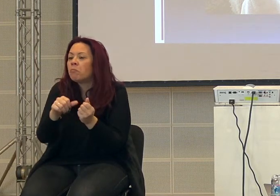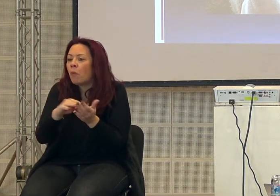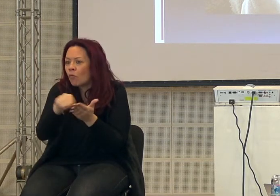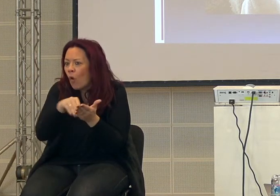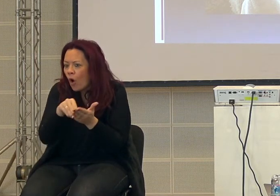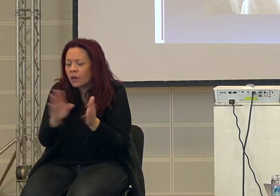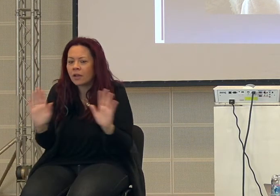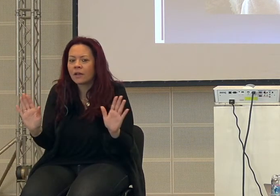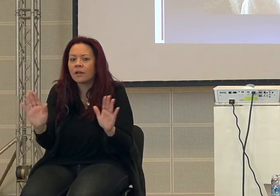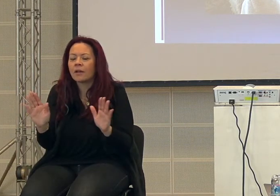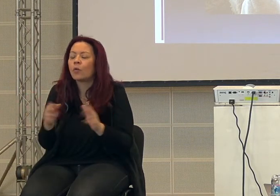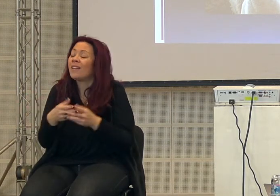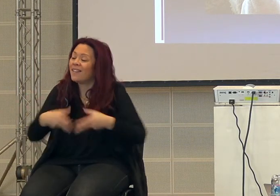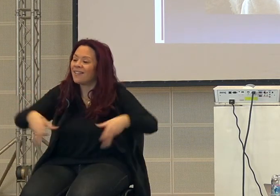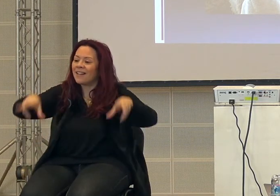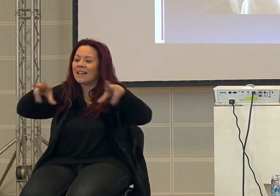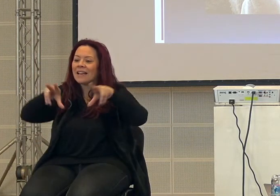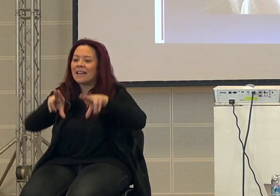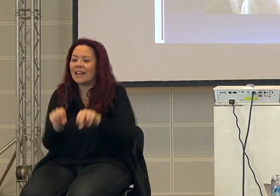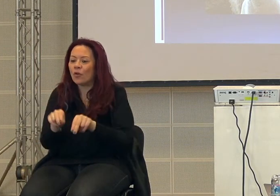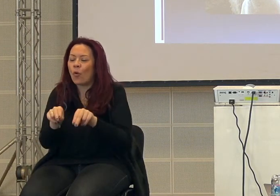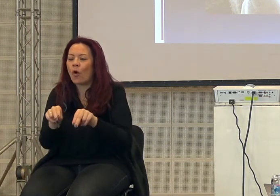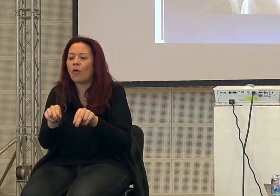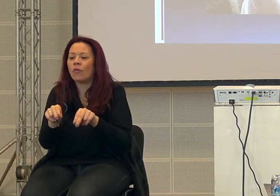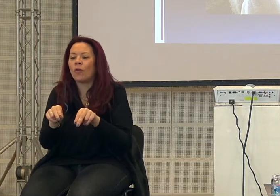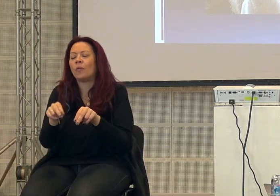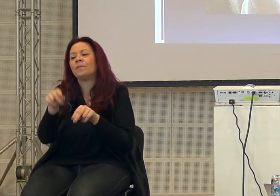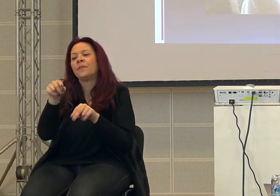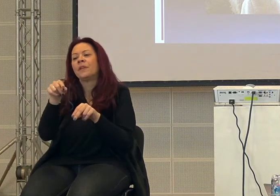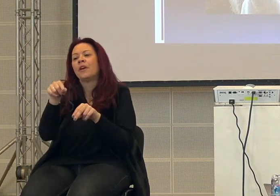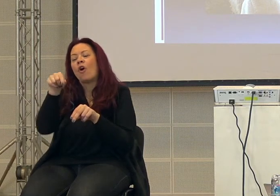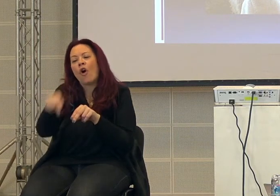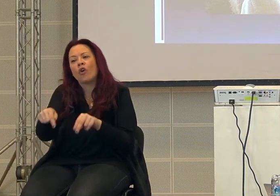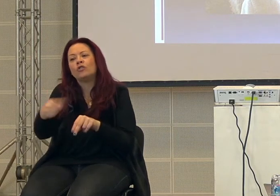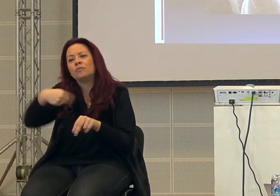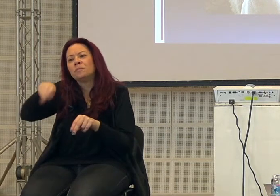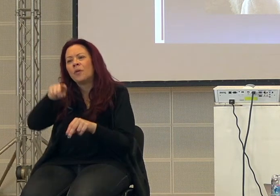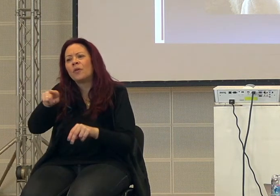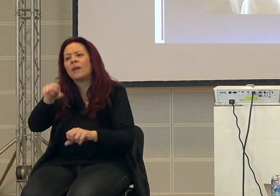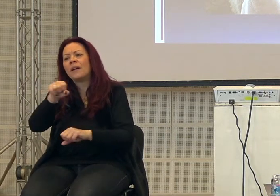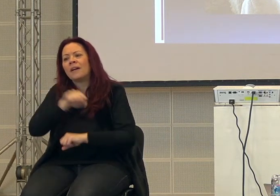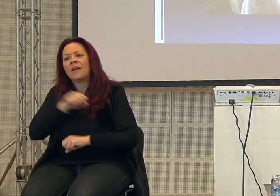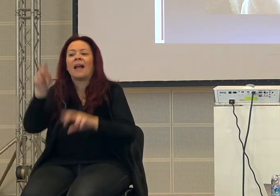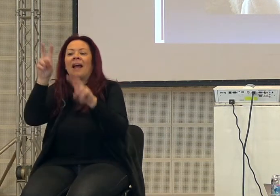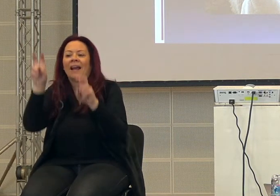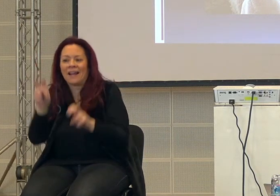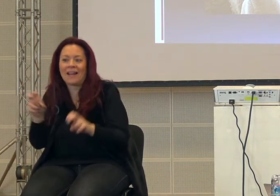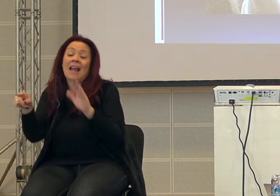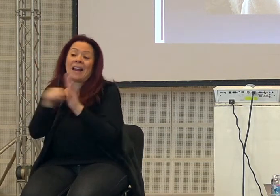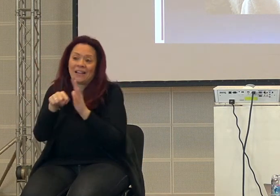Allora, di nuovo, qui non è... E oggi noi crediamo poi negli elettroni, nelle